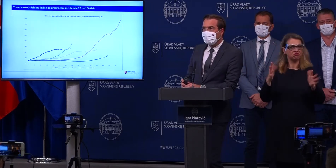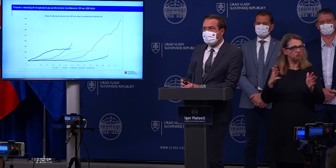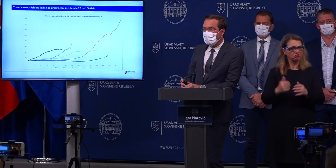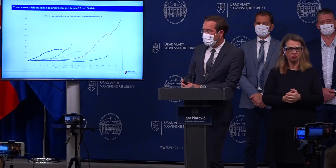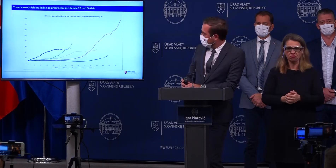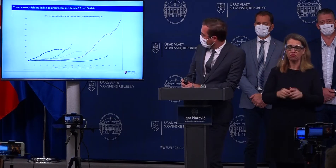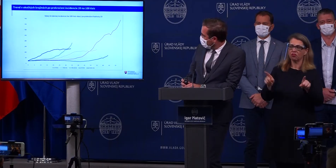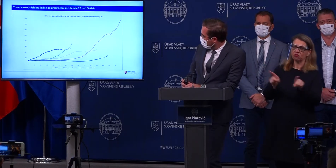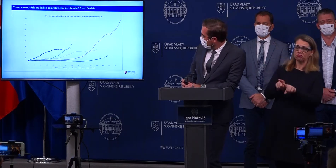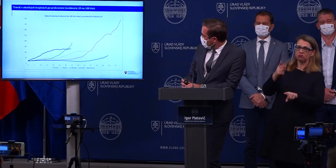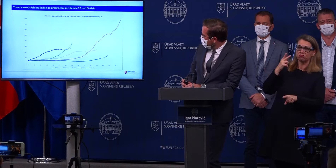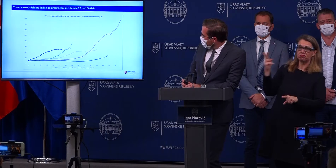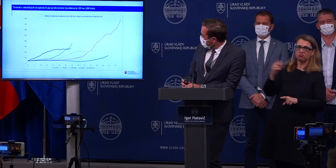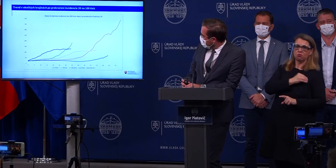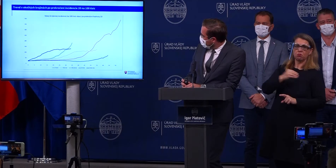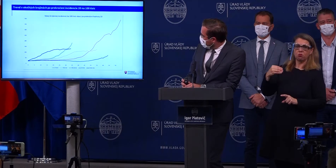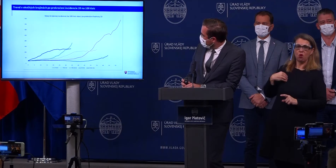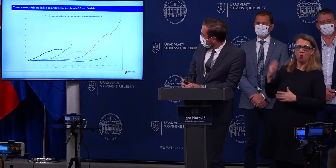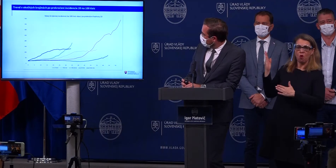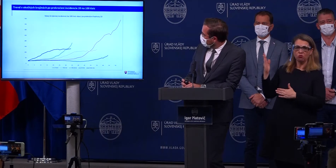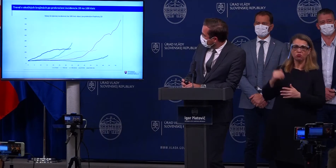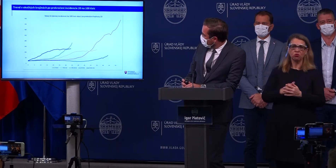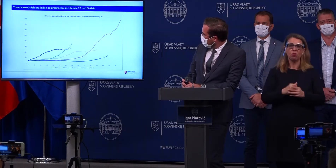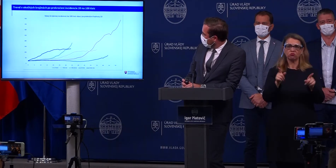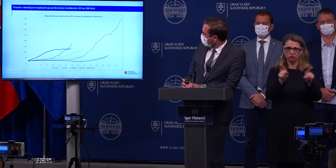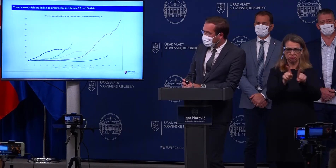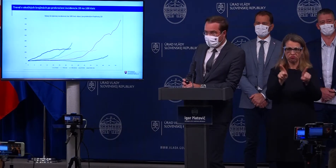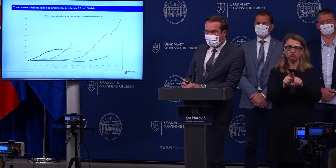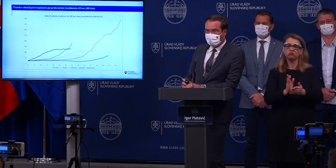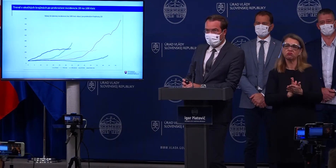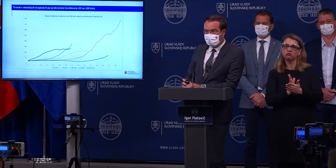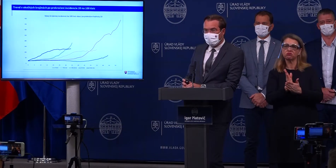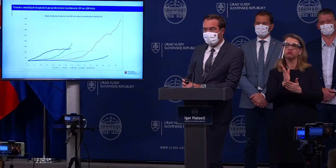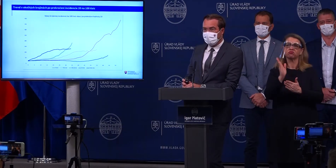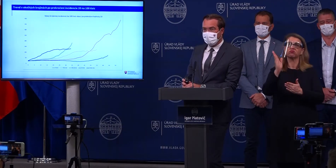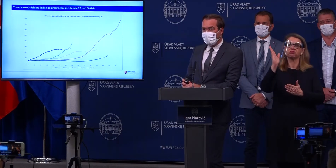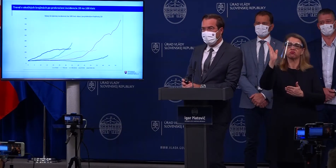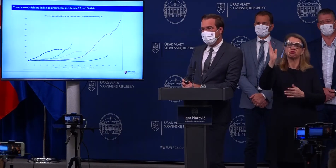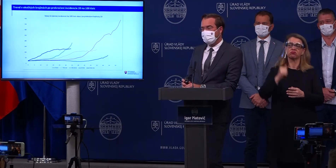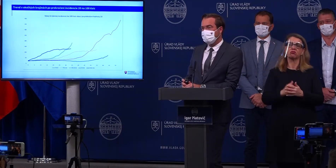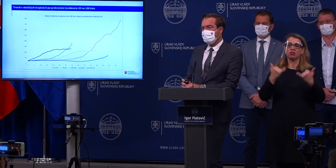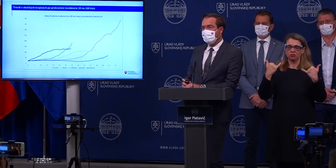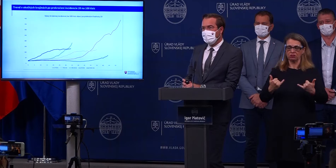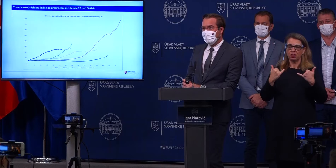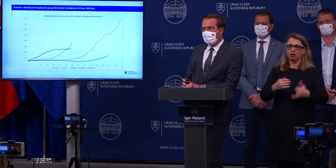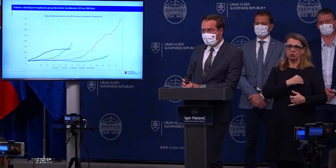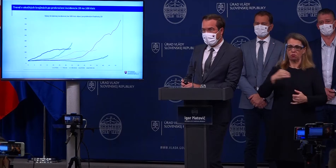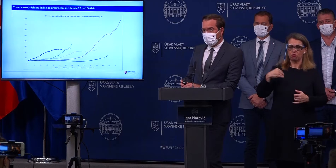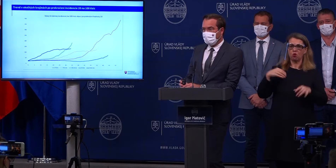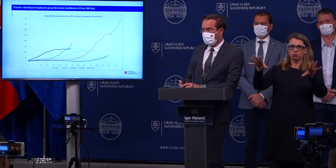aj krivka Polskej republiky, ktorá zatiaľ vstúpa, takisto v Poľsku sa príjmajú v súčasnosti